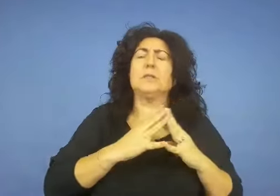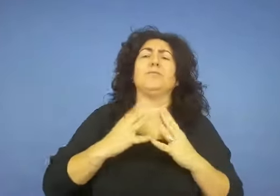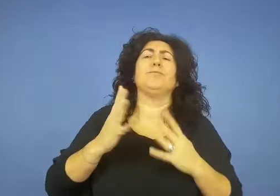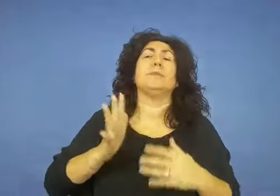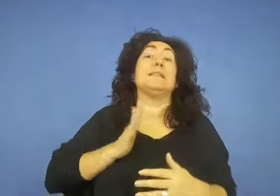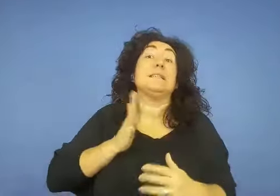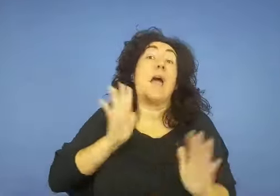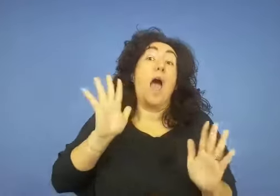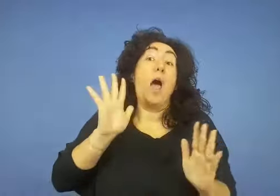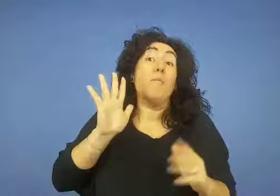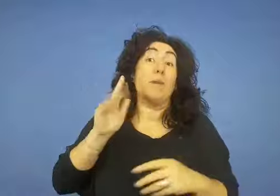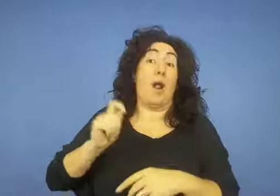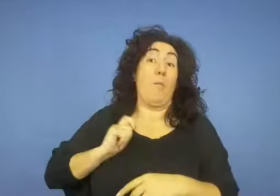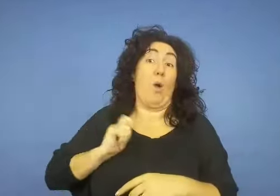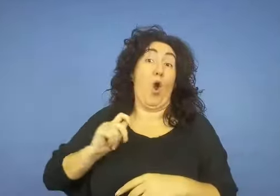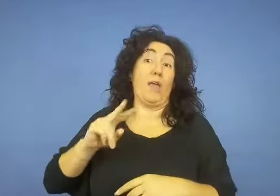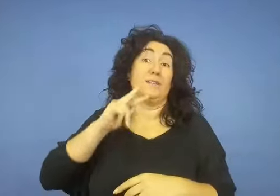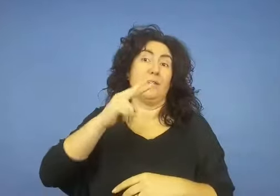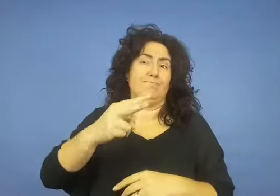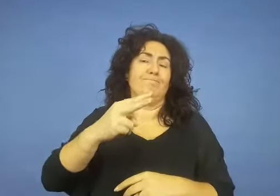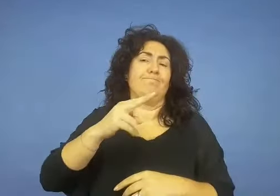è quella di una rapina finita male.